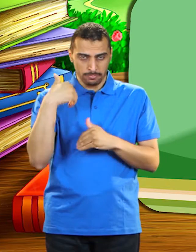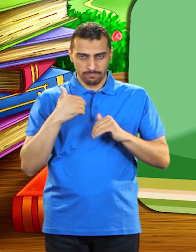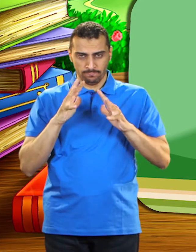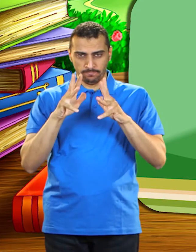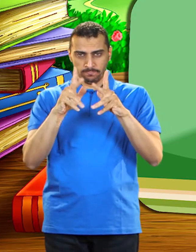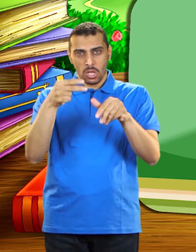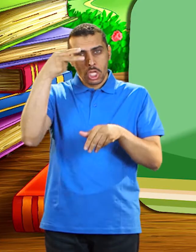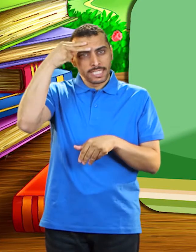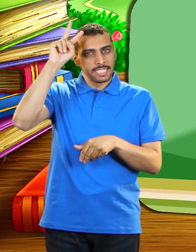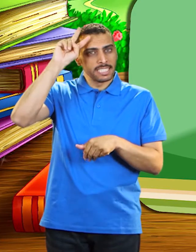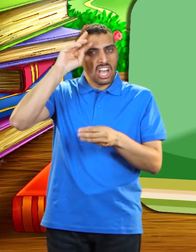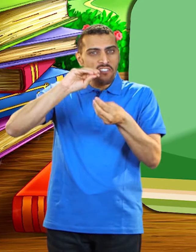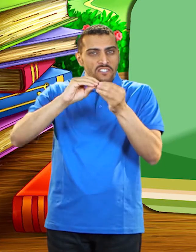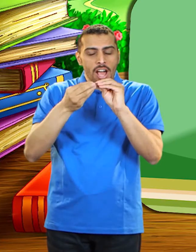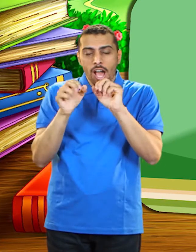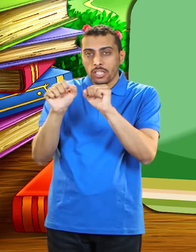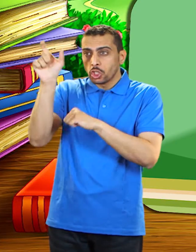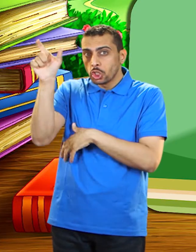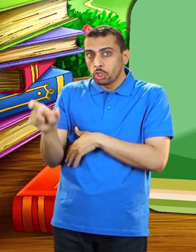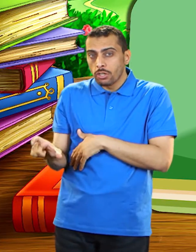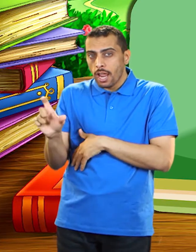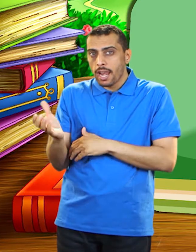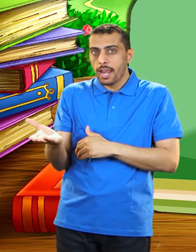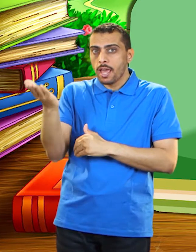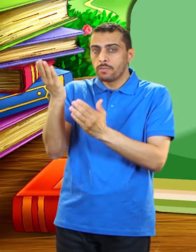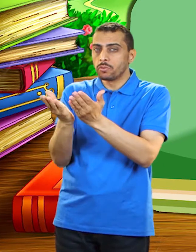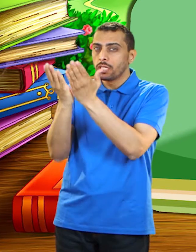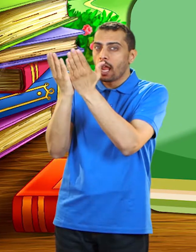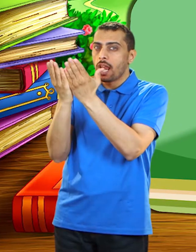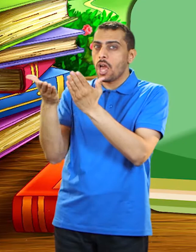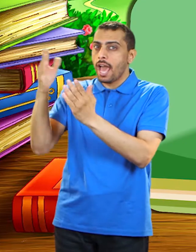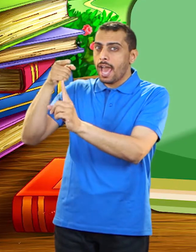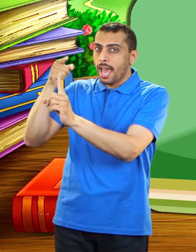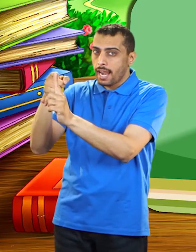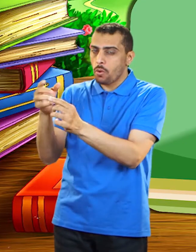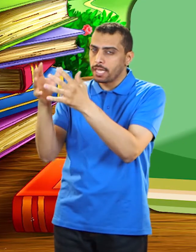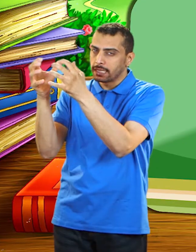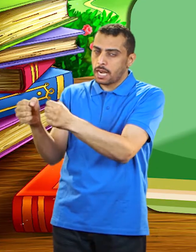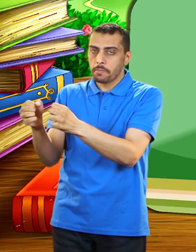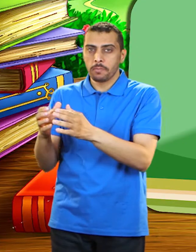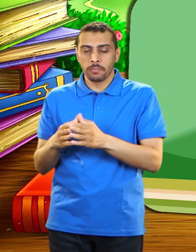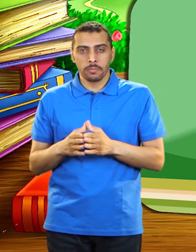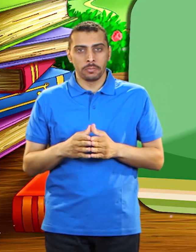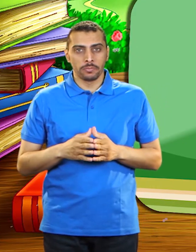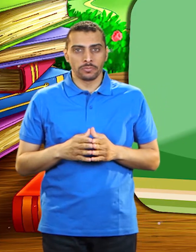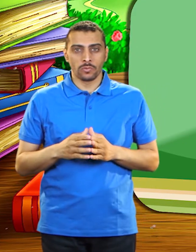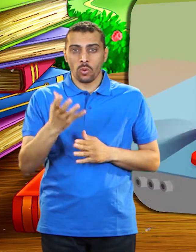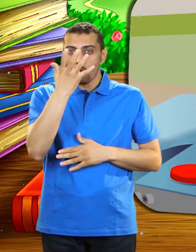نتعرف على وصفه حتى تزداد معرفتنا به عليه الصلاة والسلام فكان